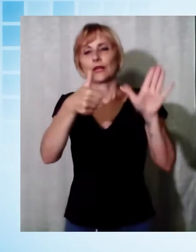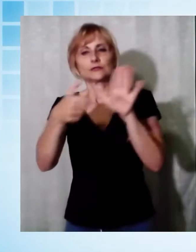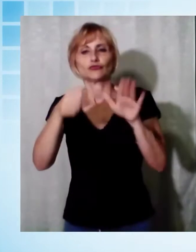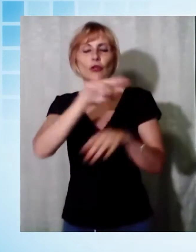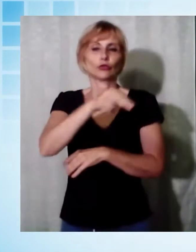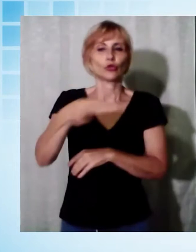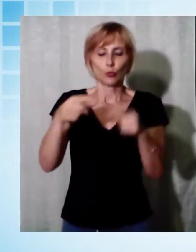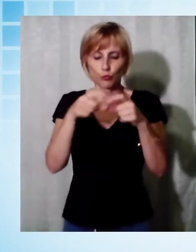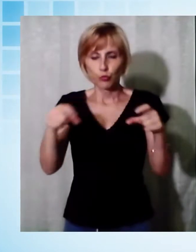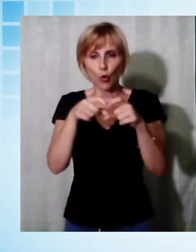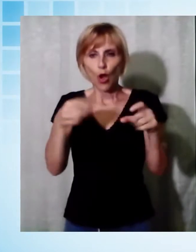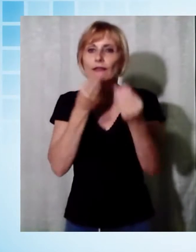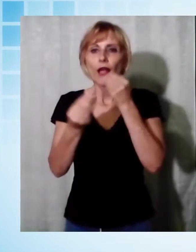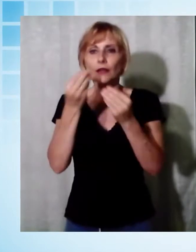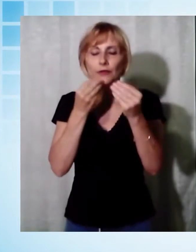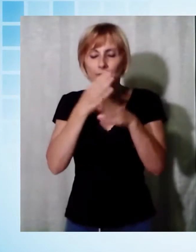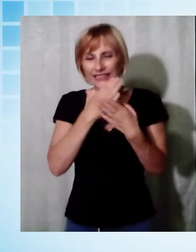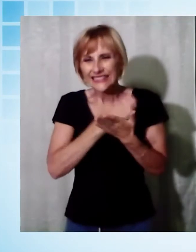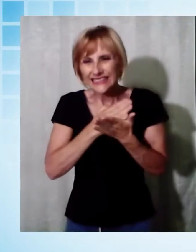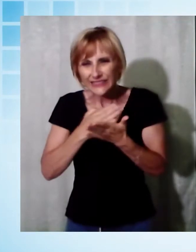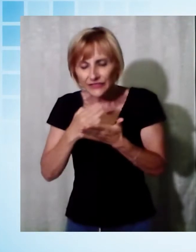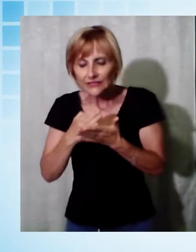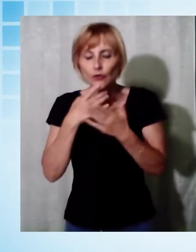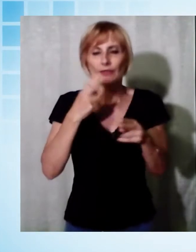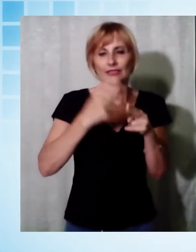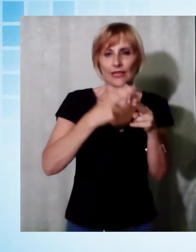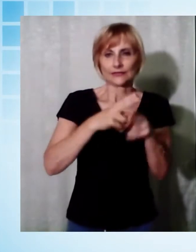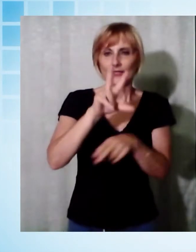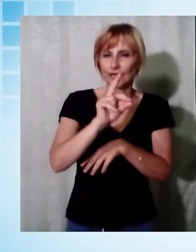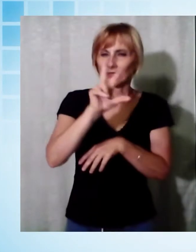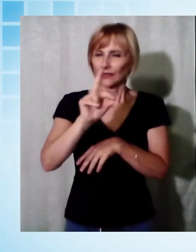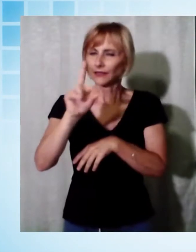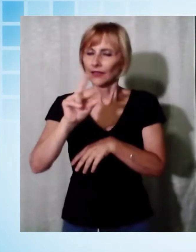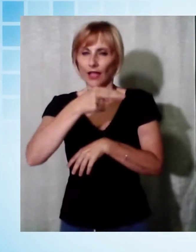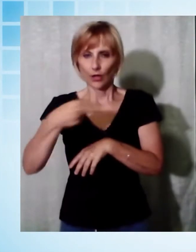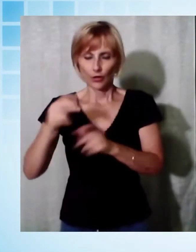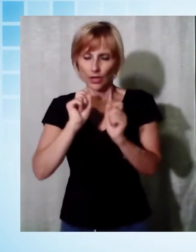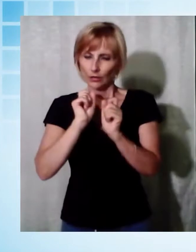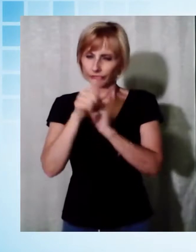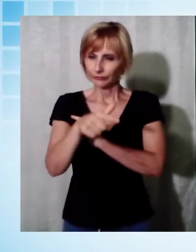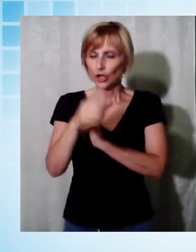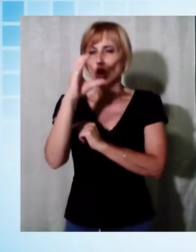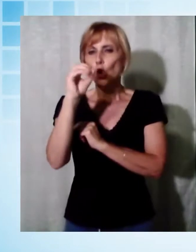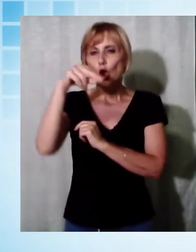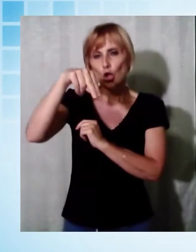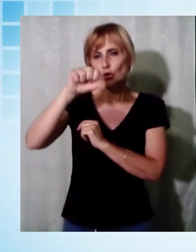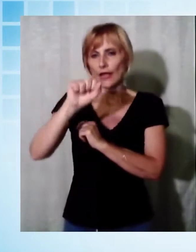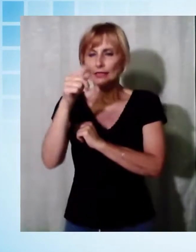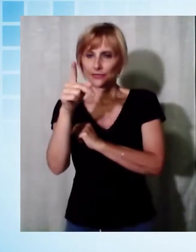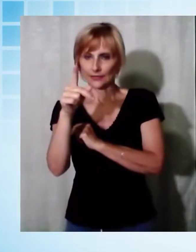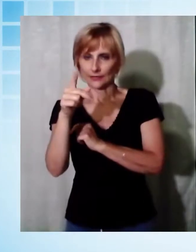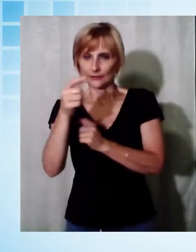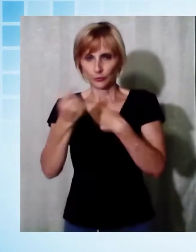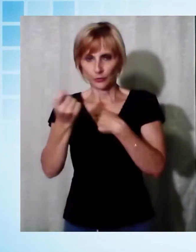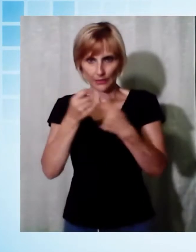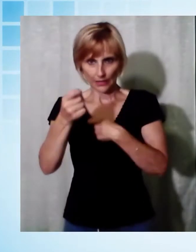alimentari suddivisi in tessere da 30 euro spendibili presso i supermercati Conad che verranno distribuite con l'aiuto delle